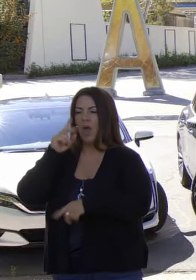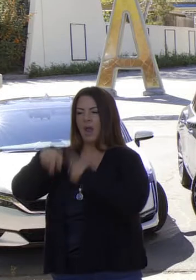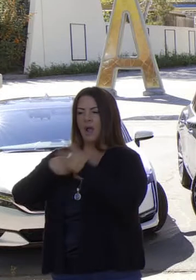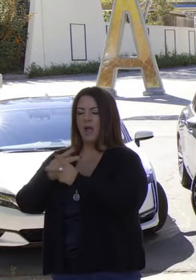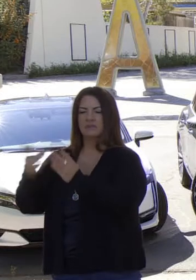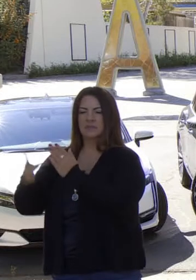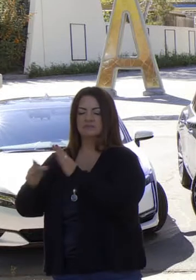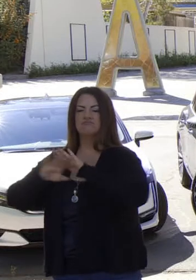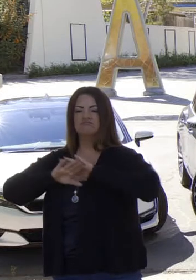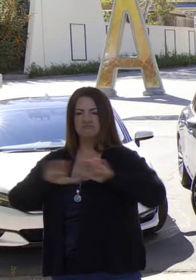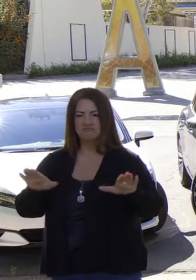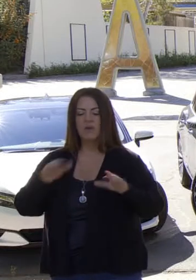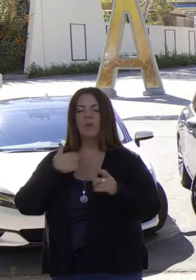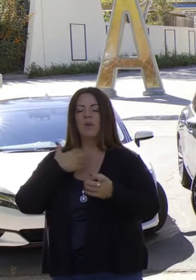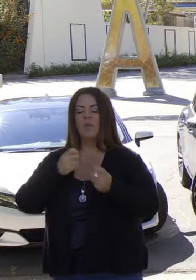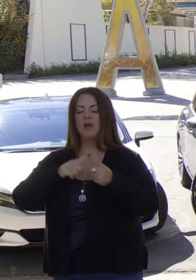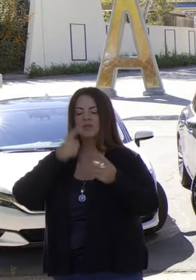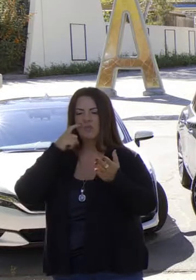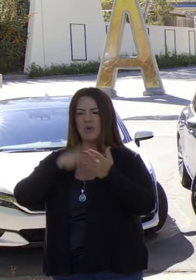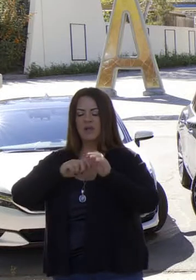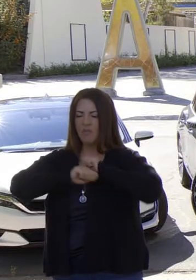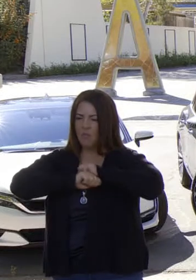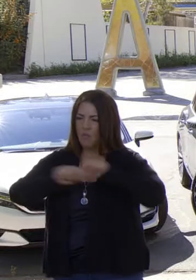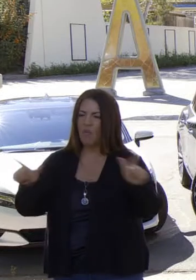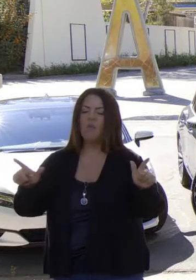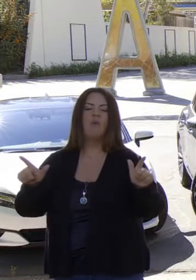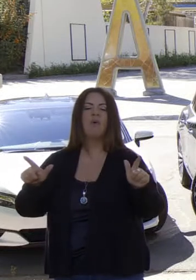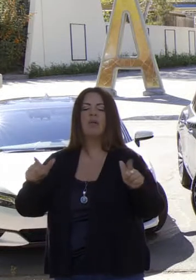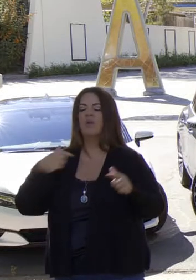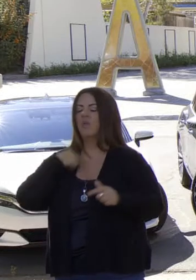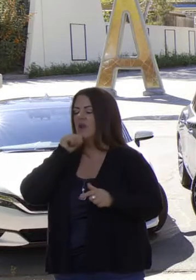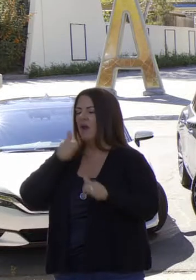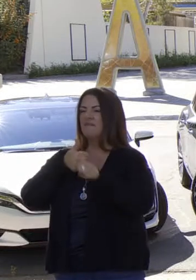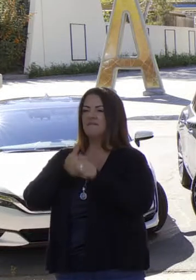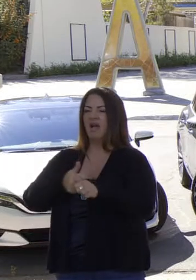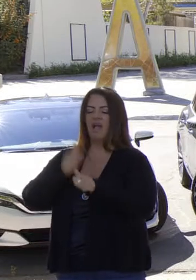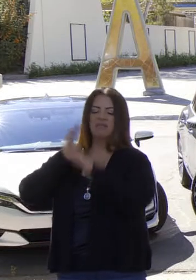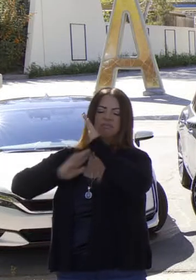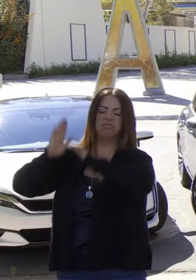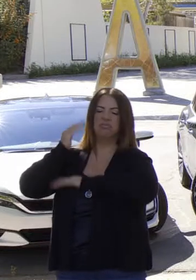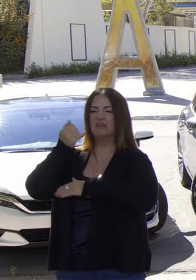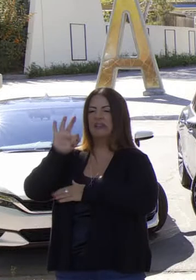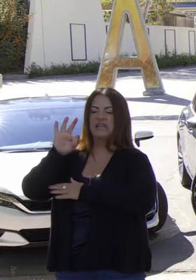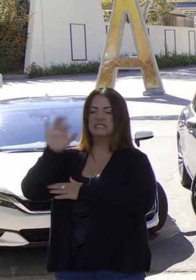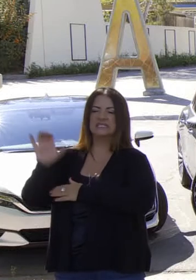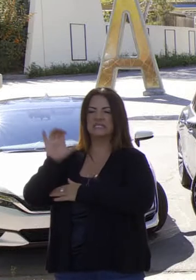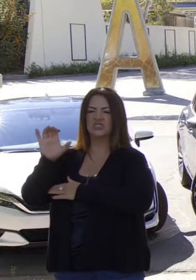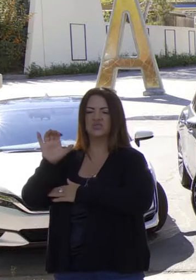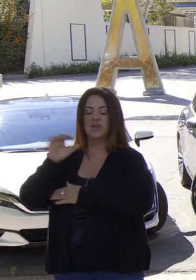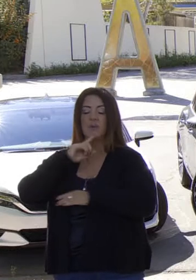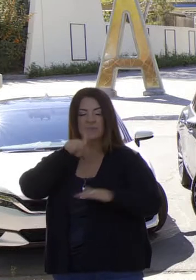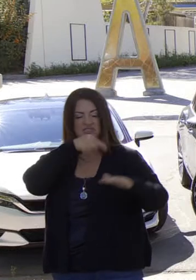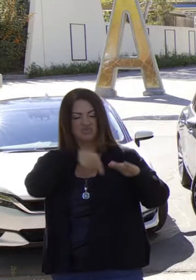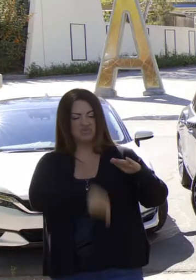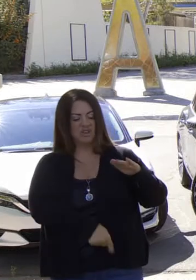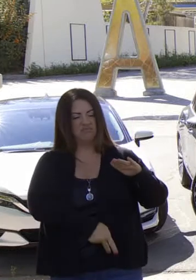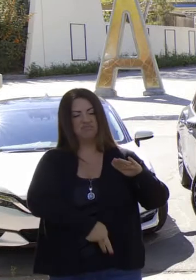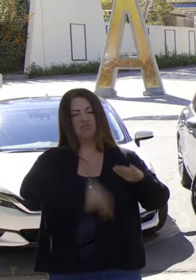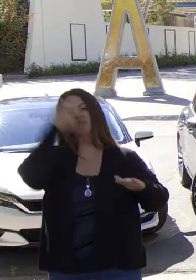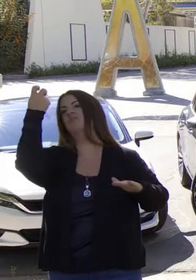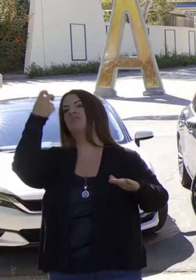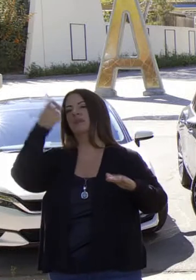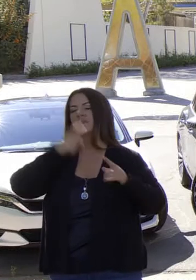antifósil, solo queremos reconciliar el hecho que ya no vivimos en el siglo XIX. No es necesario taladrear y